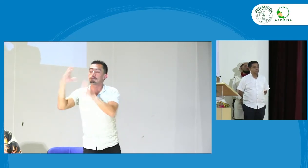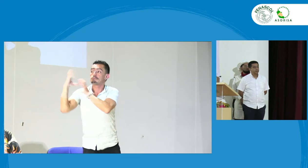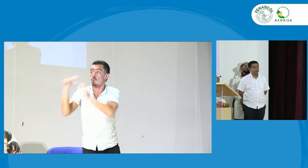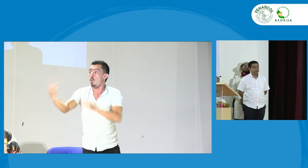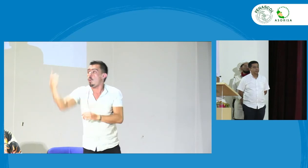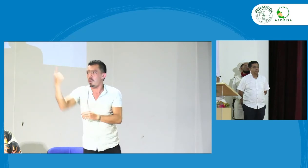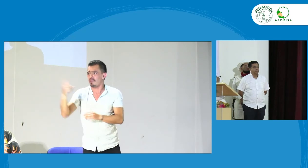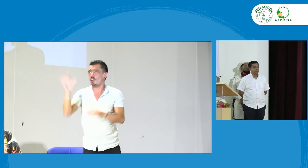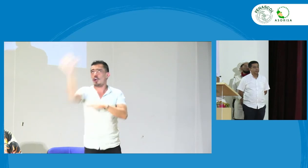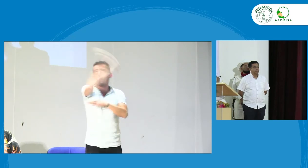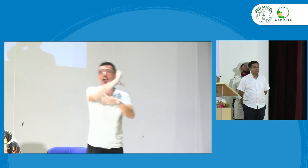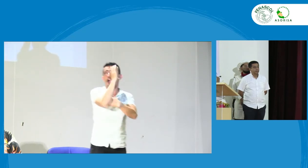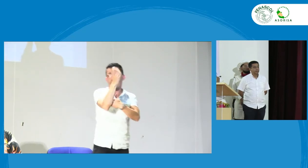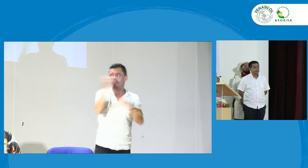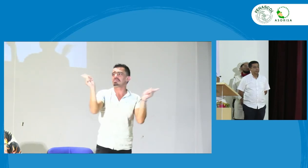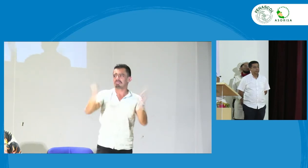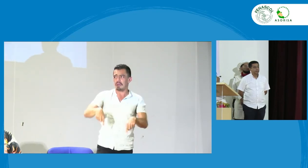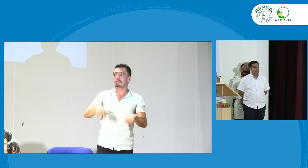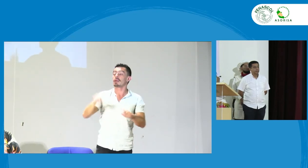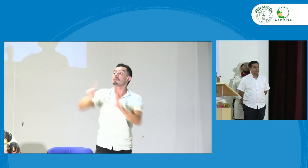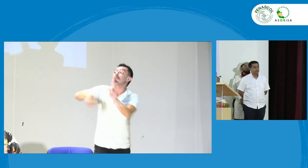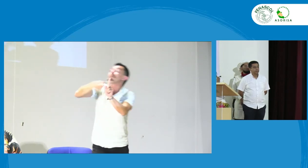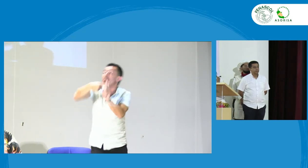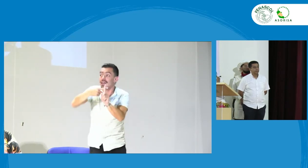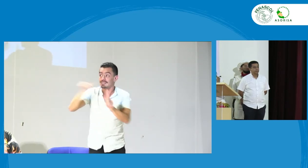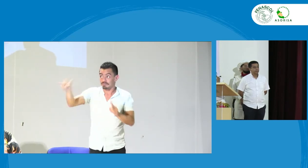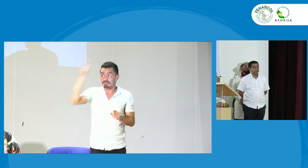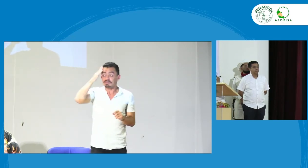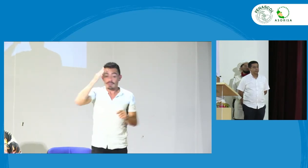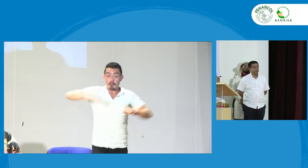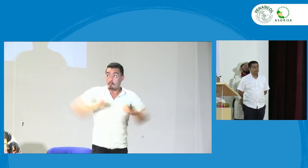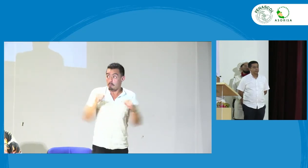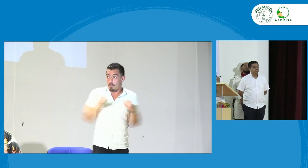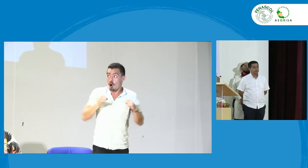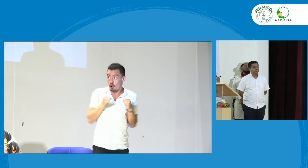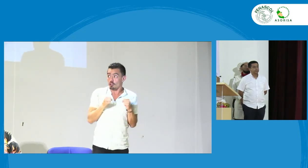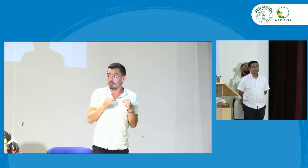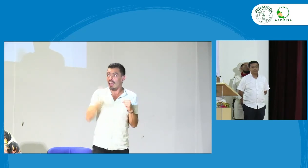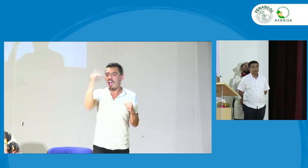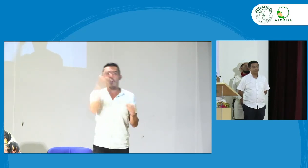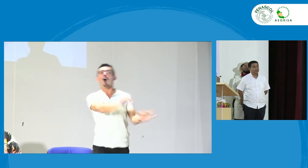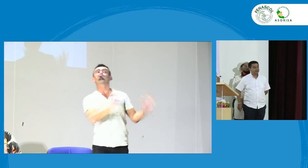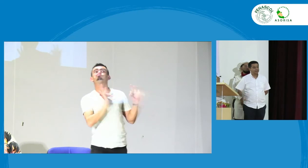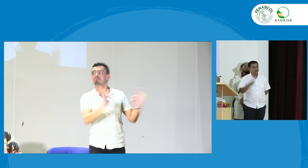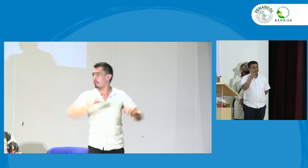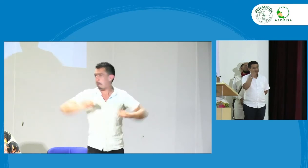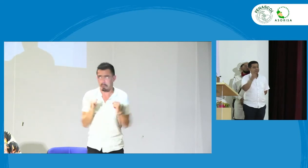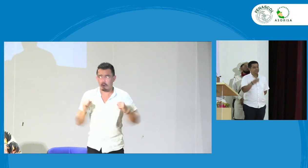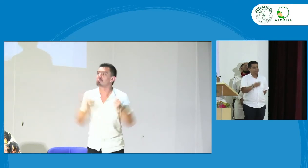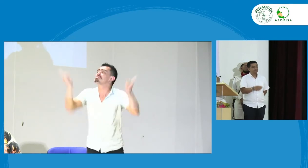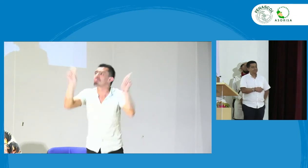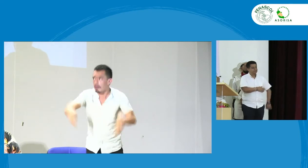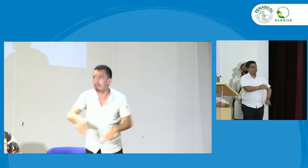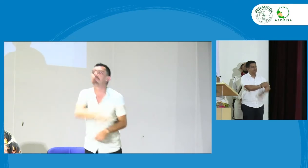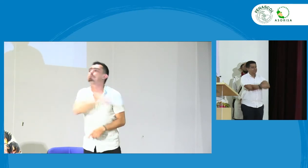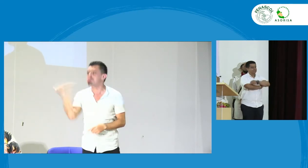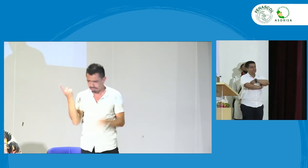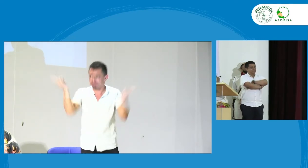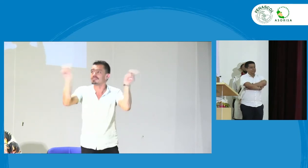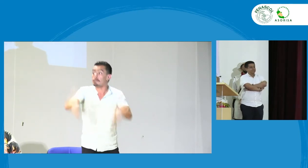en realidad con lo que usted menciona de la situación en Popayán no crea que solamente ocurre Popayán esto ocurre a nivel nacional en Bogotá también